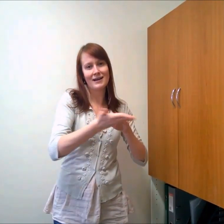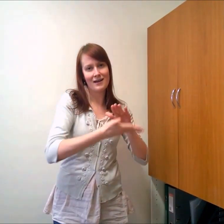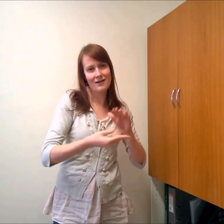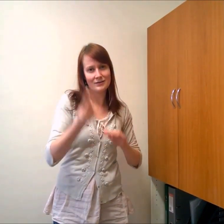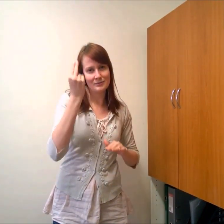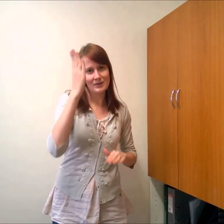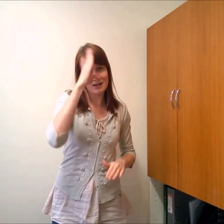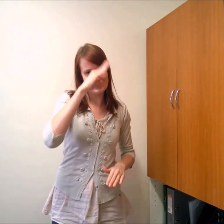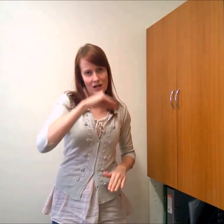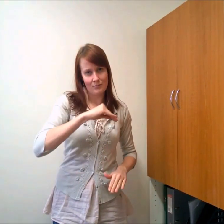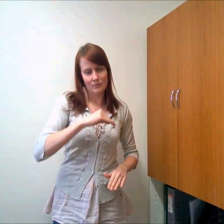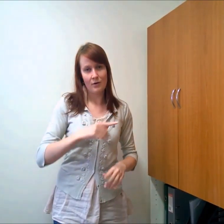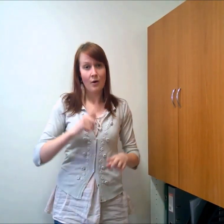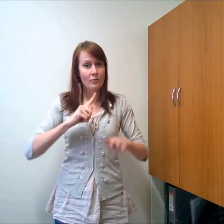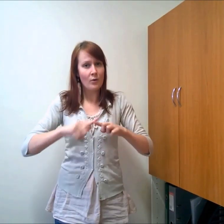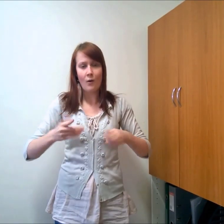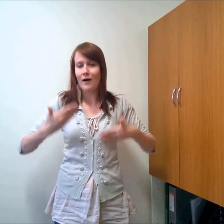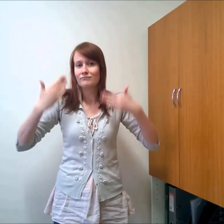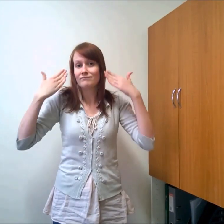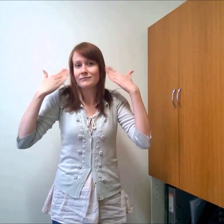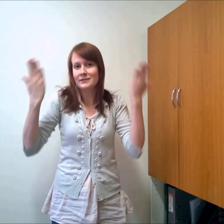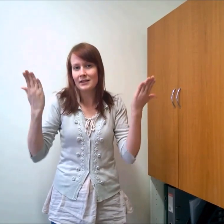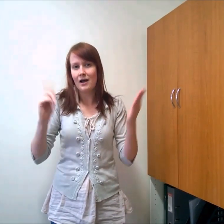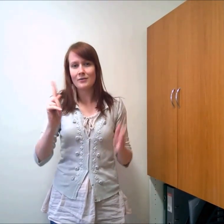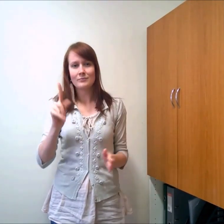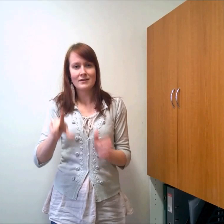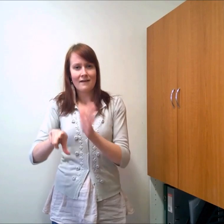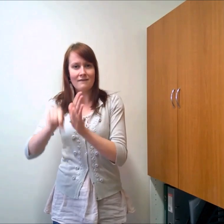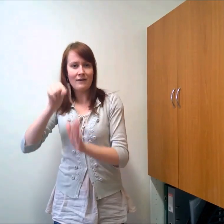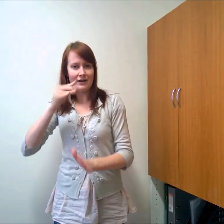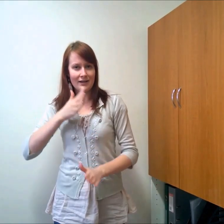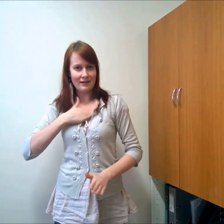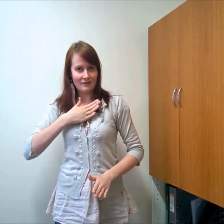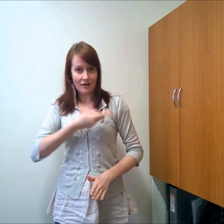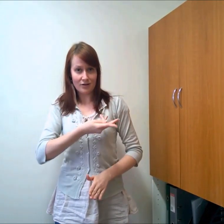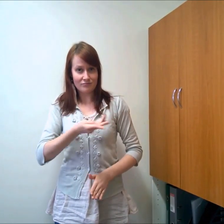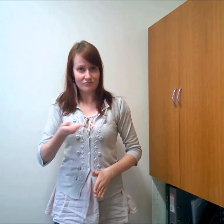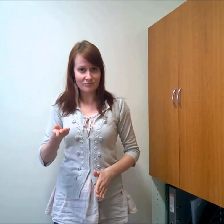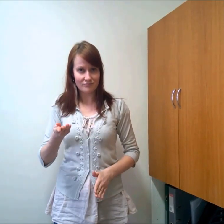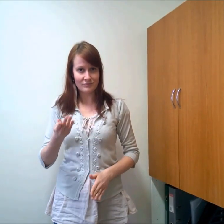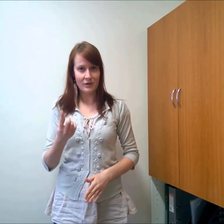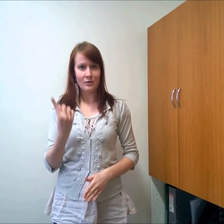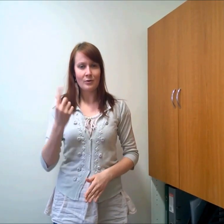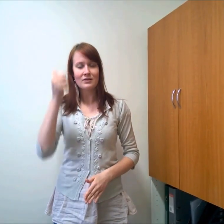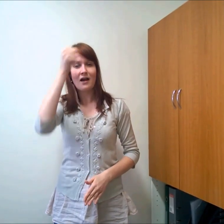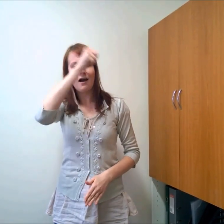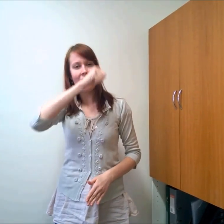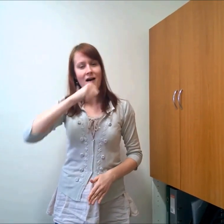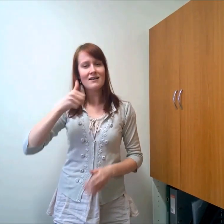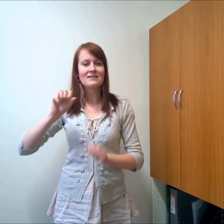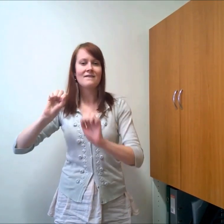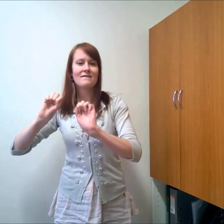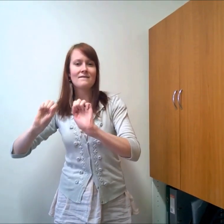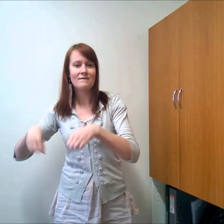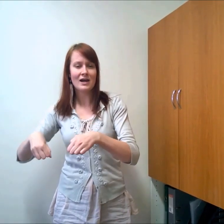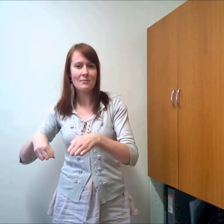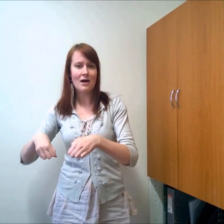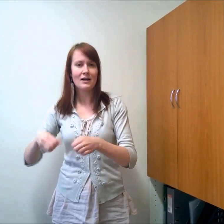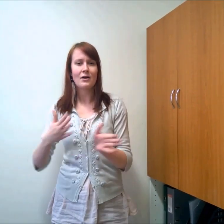Siis on võimalik üks aasta õppida ka kohanemiskursusel, kus saab tutvuda ja proovida erinevaid alased lähemalt